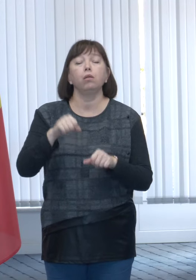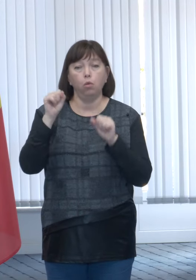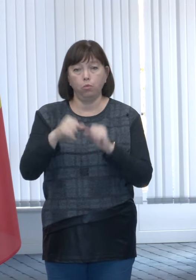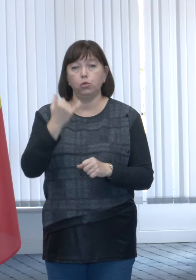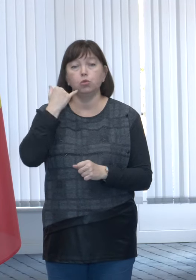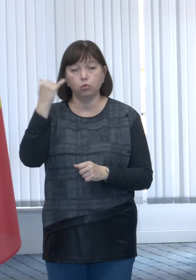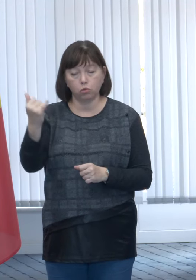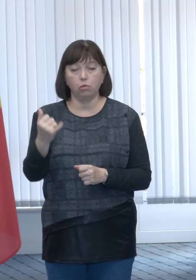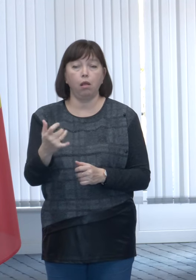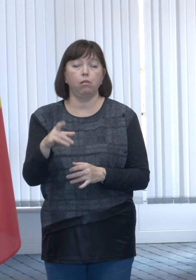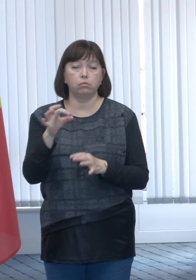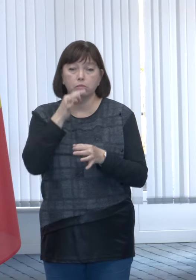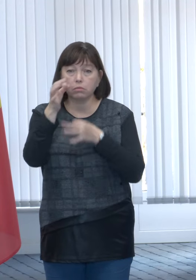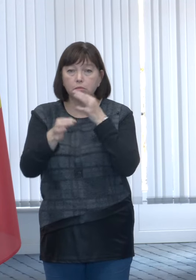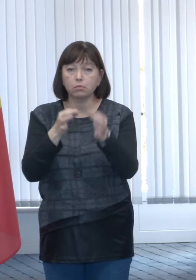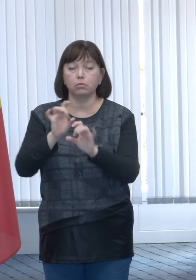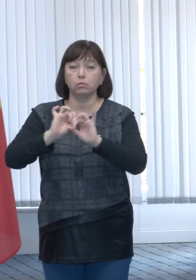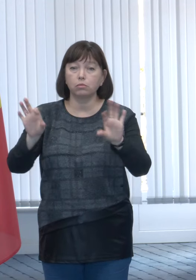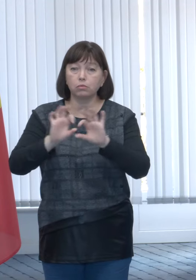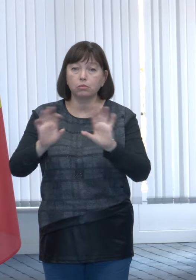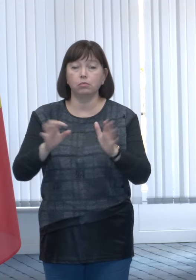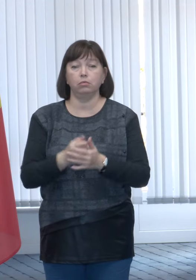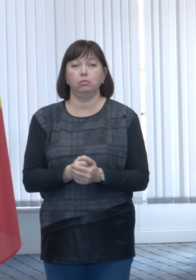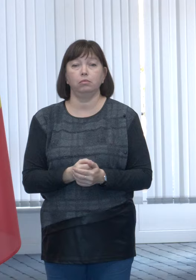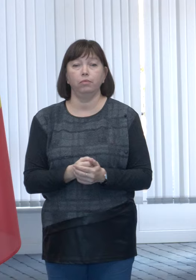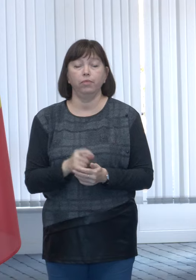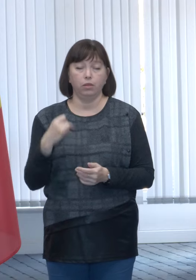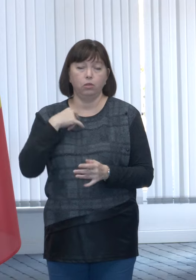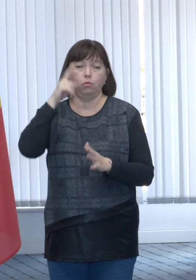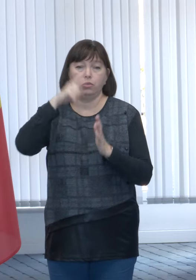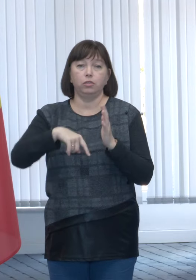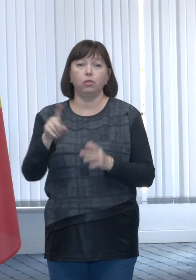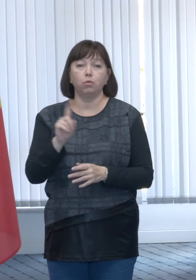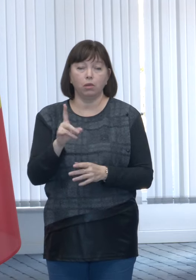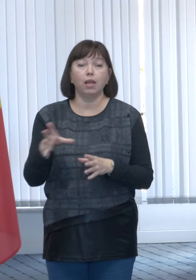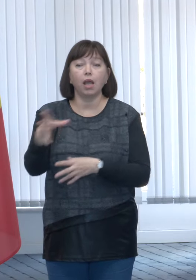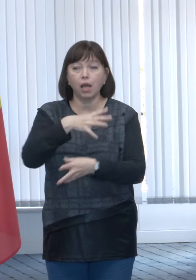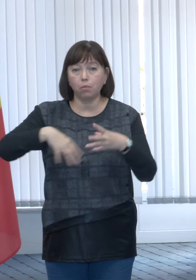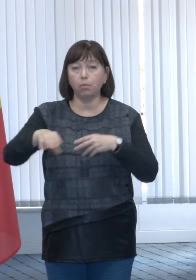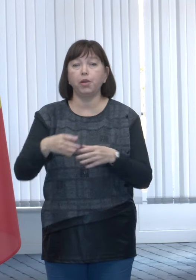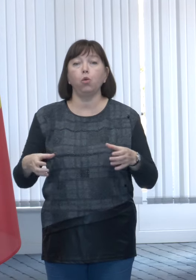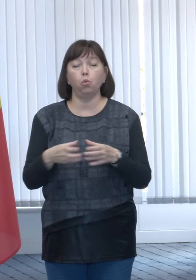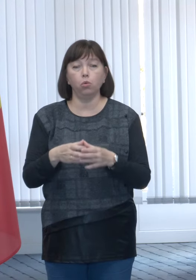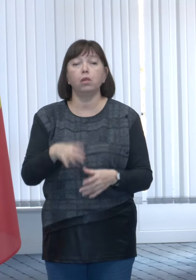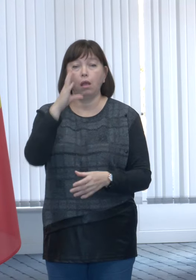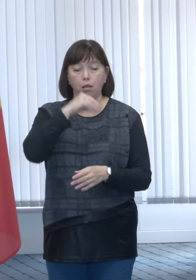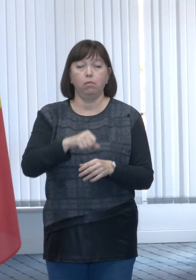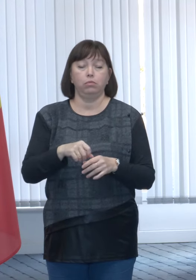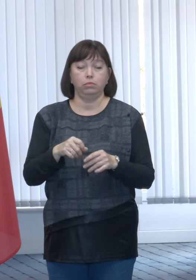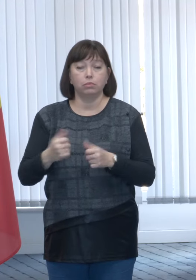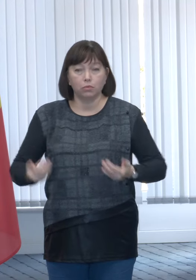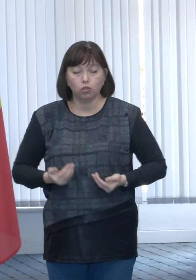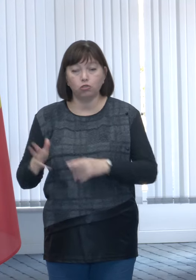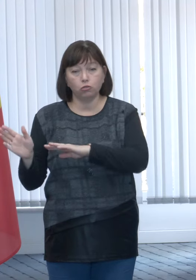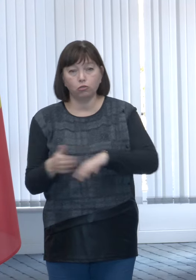mei vă așteaptă să vă explice, să vă îndrumie, sunt sigur că împreună vom trece și de această iarnă